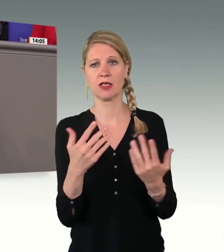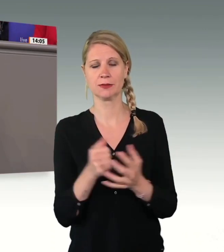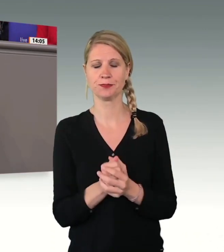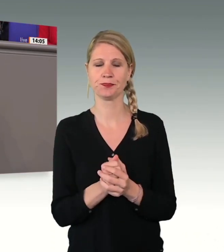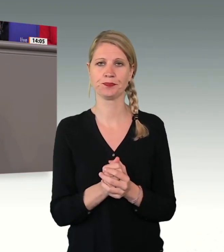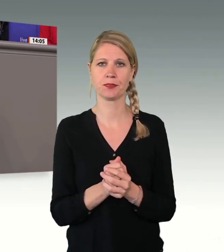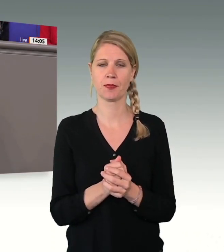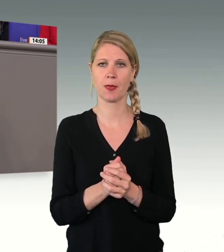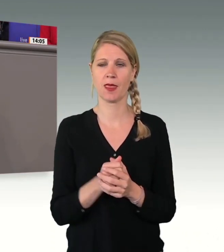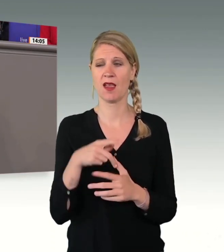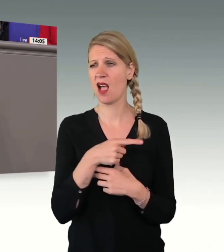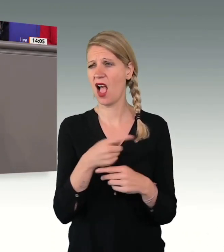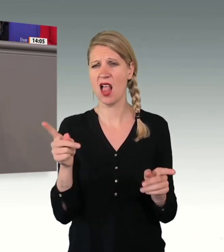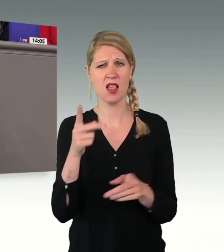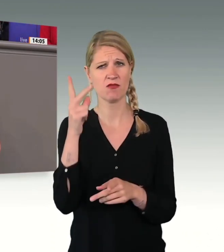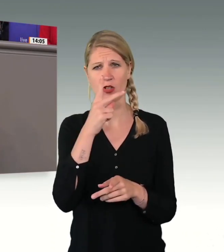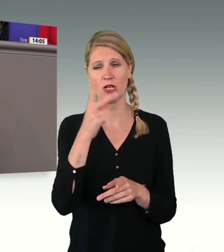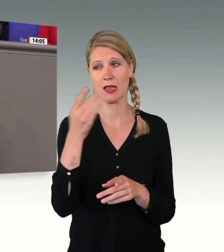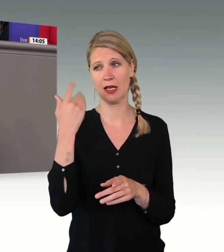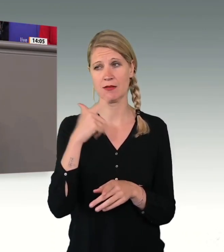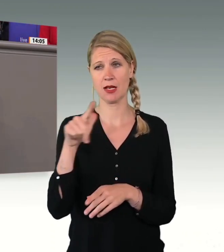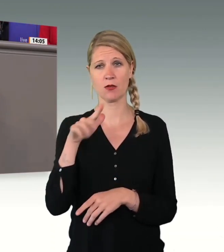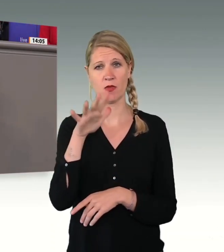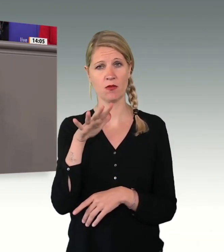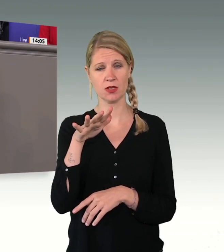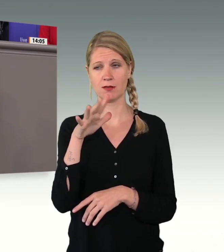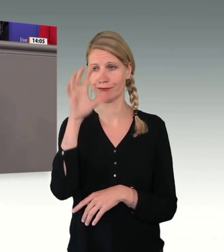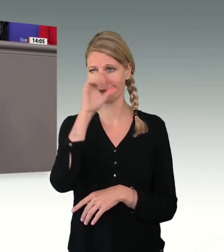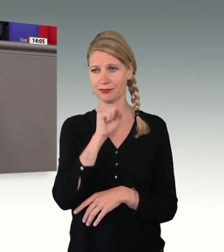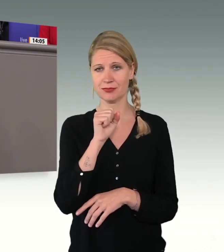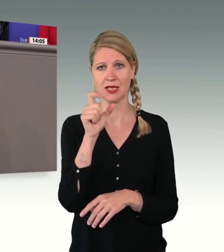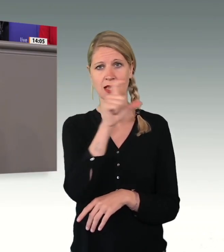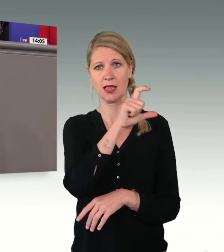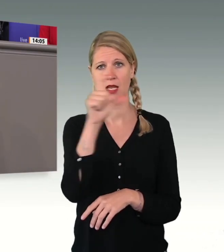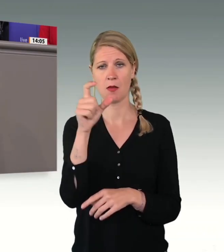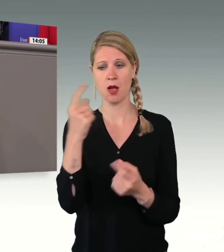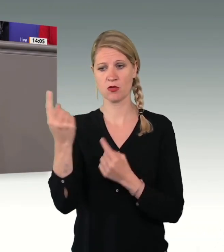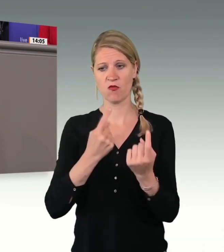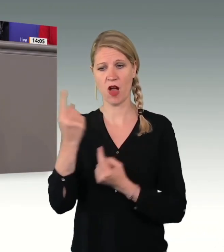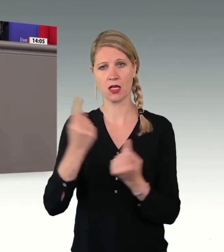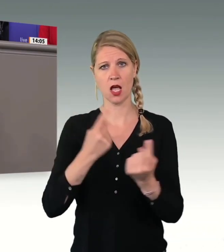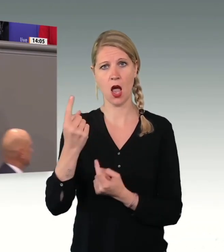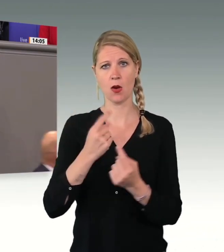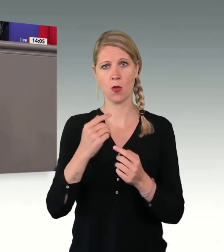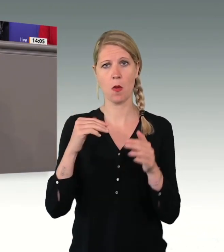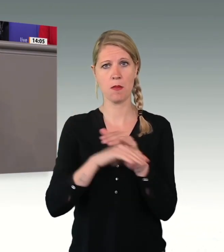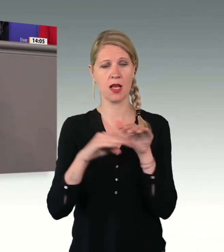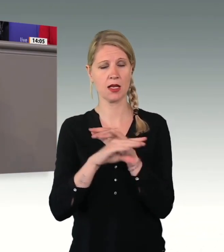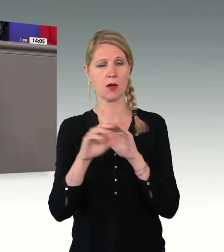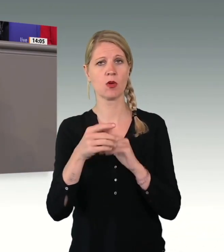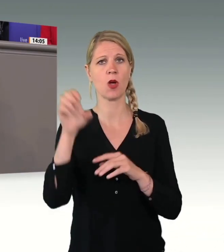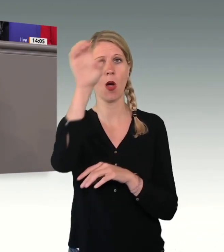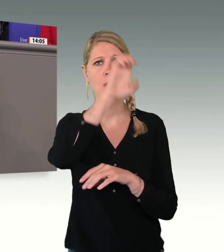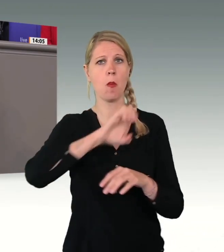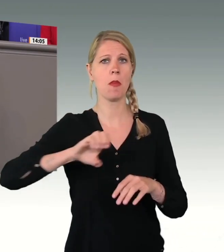alle haben verstanden seit 2015, dass wir das Thema Zuwanderung und Migration europäisch denken müssen.